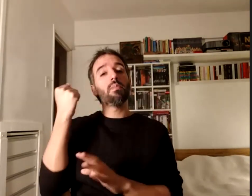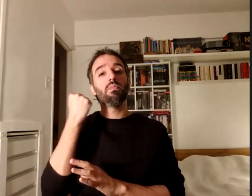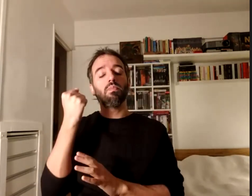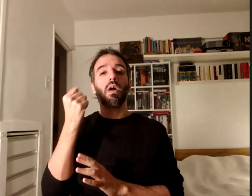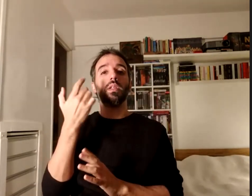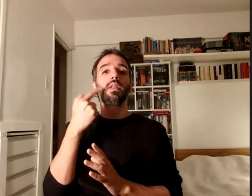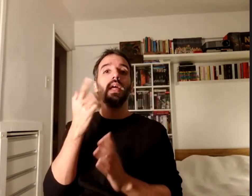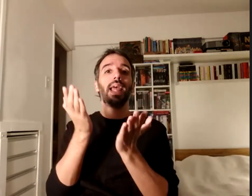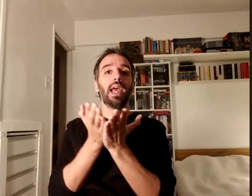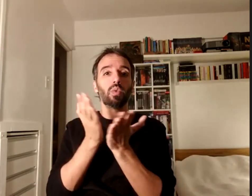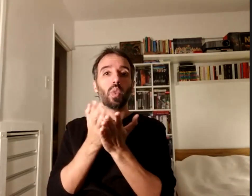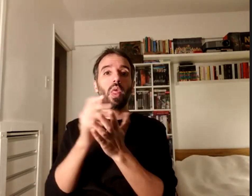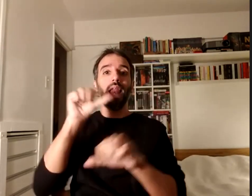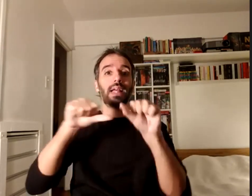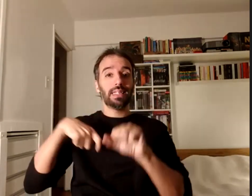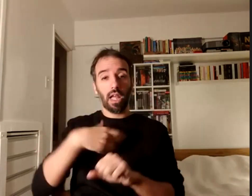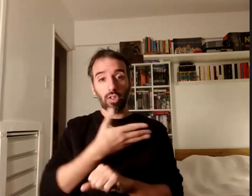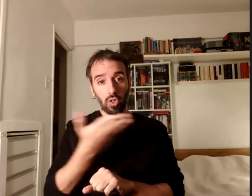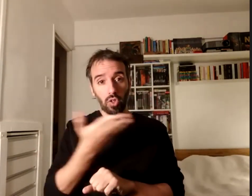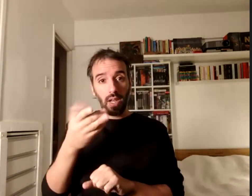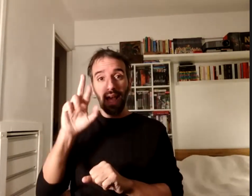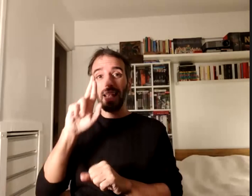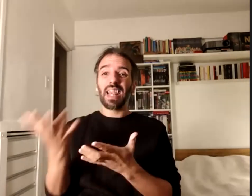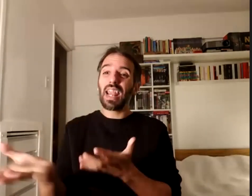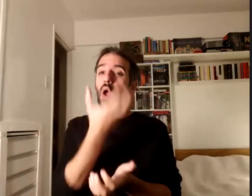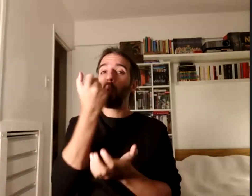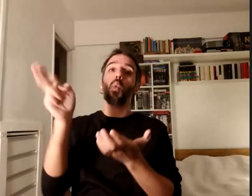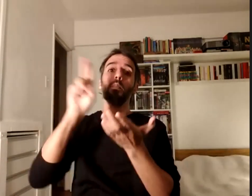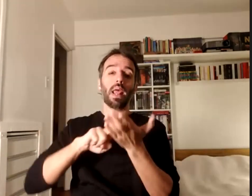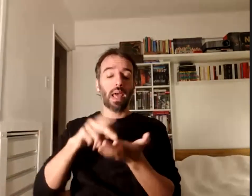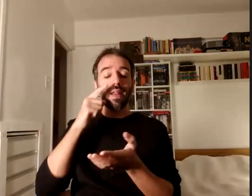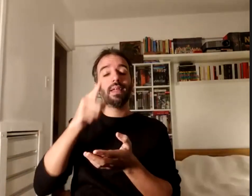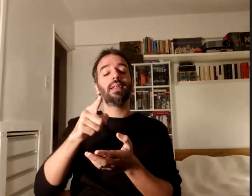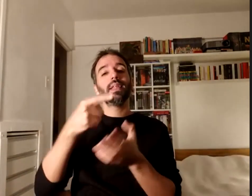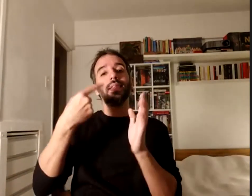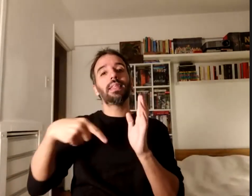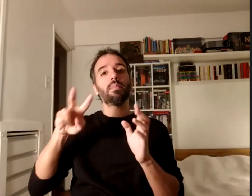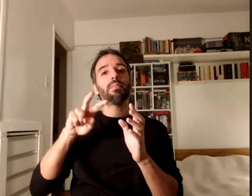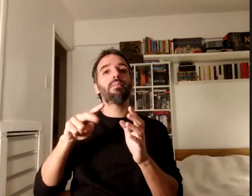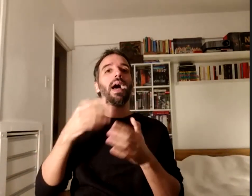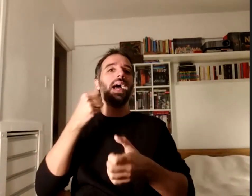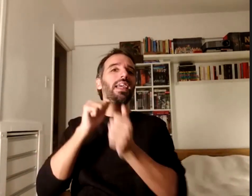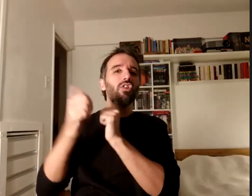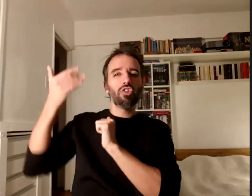sociales al recuperar este carácter histórico y social que tiene la discapacidad permite